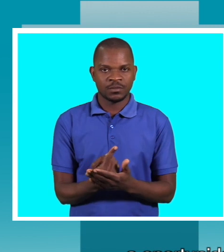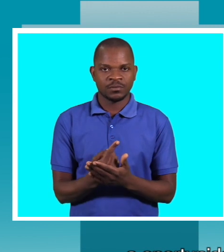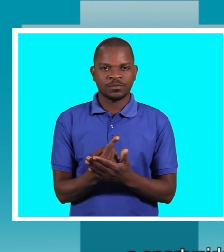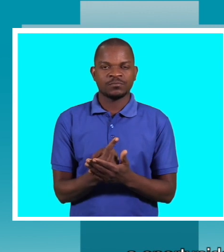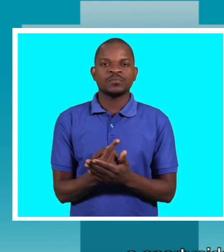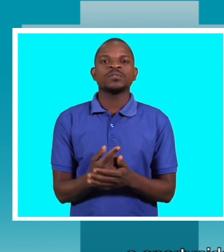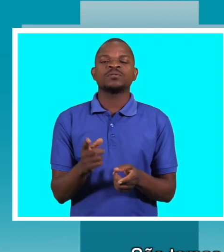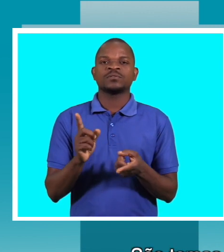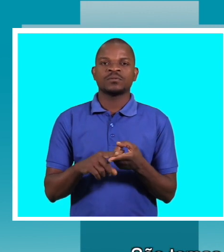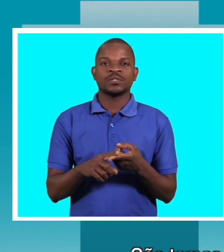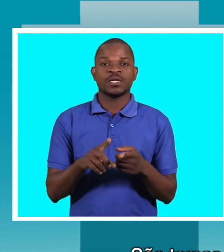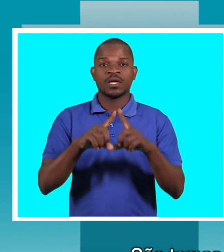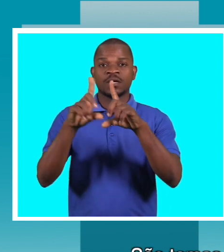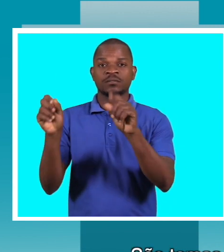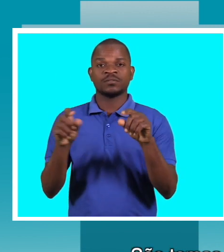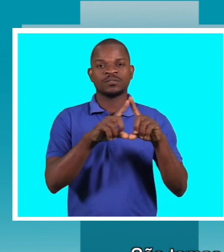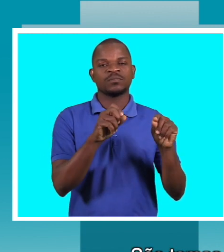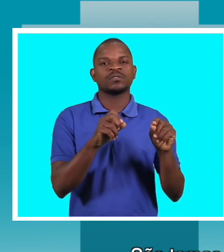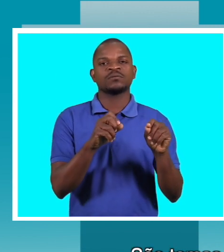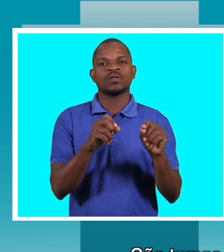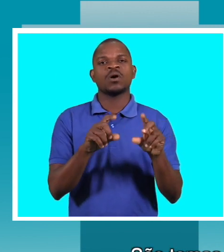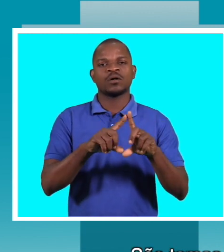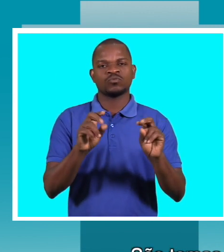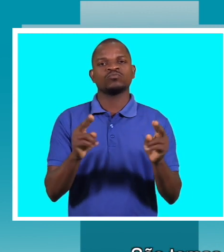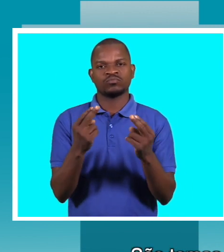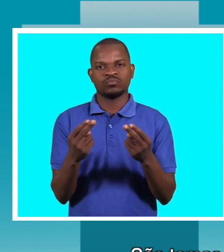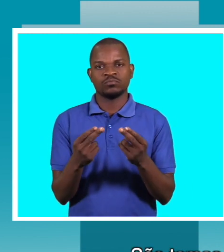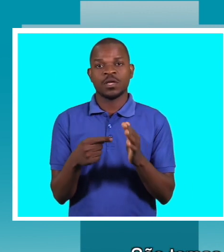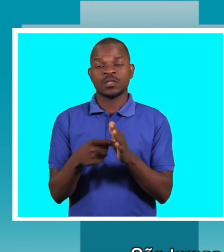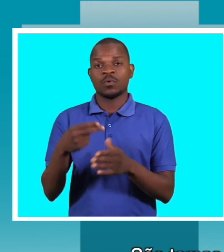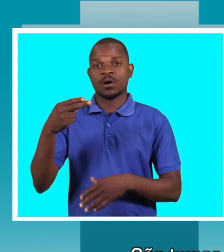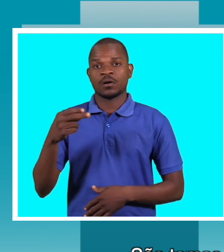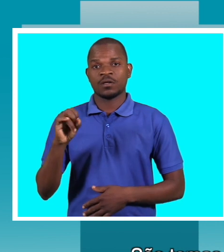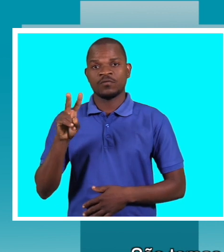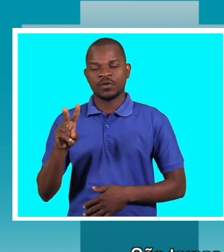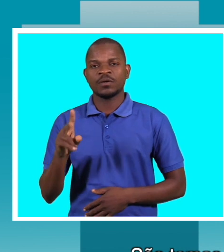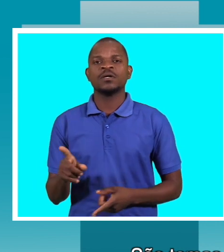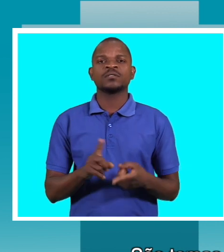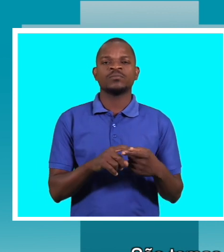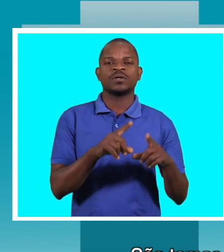importante. São temas da atualidade. Falar do HIV e associar a questão da deficiência,